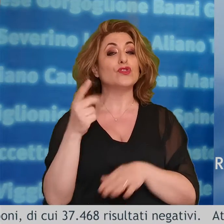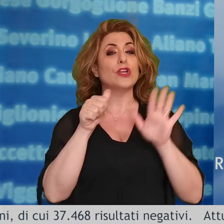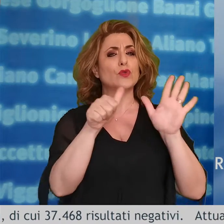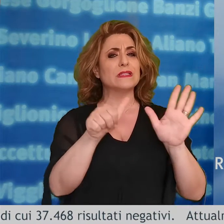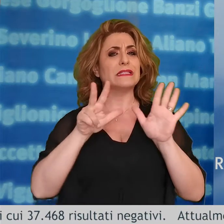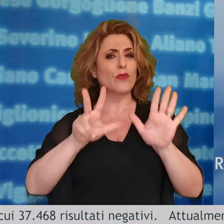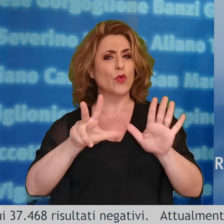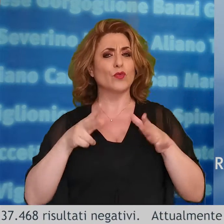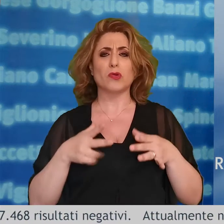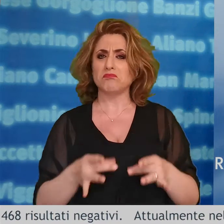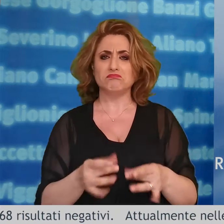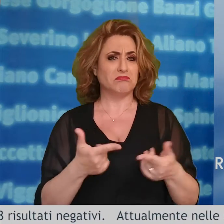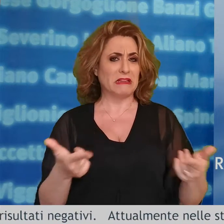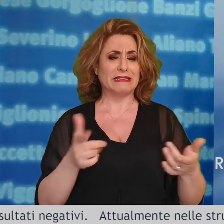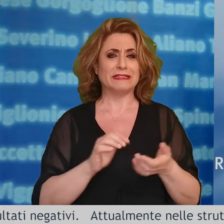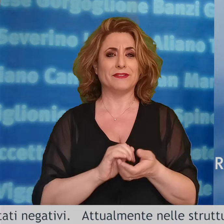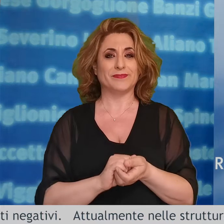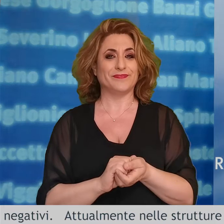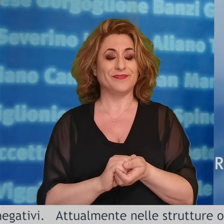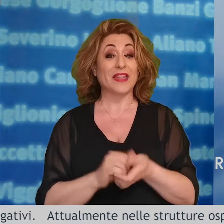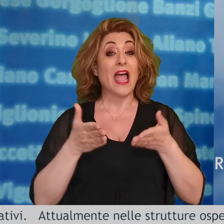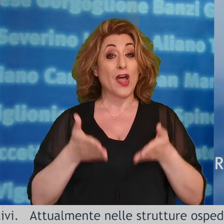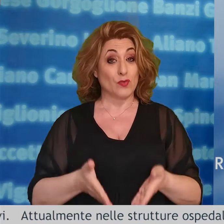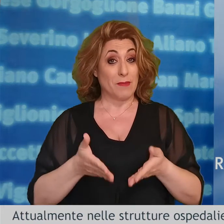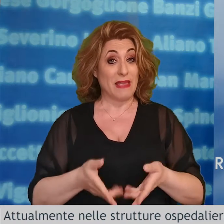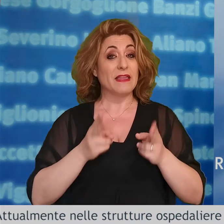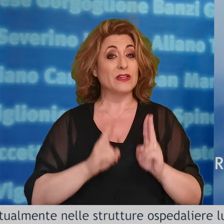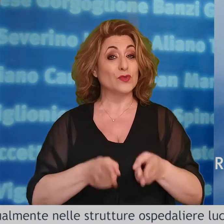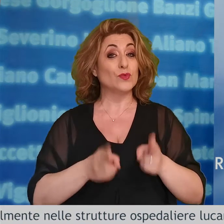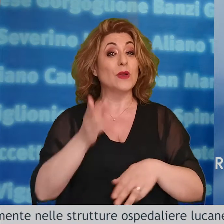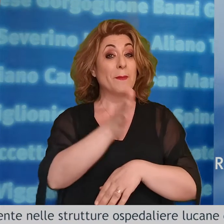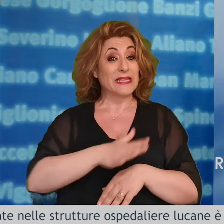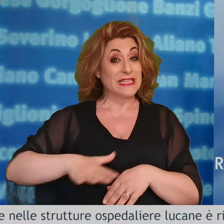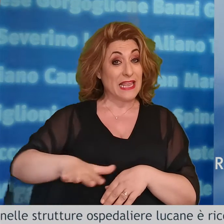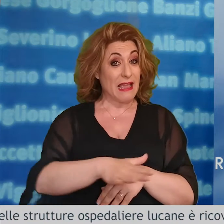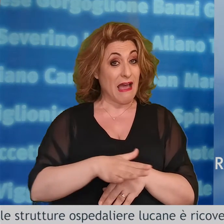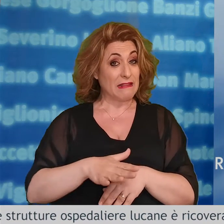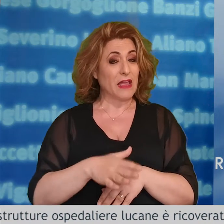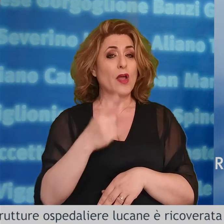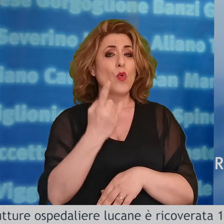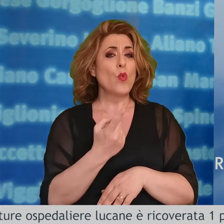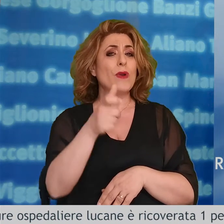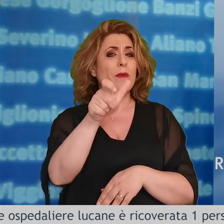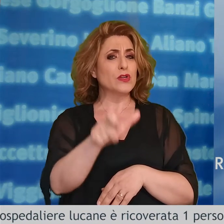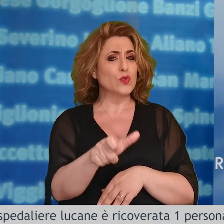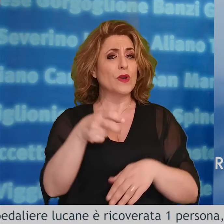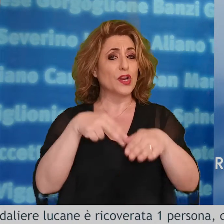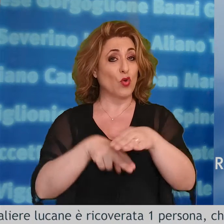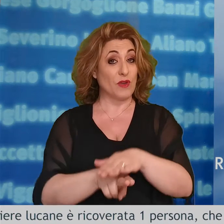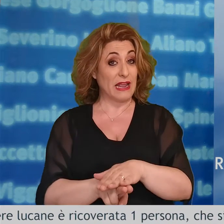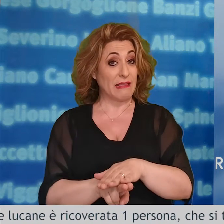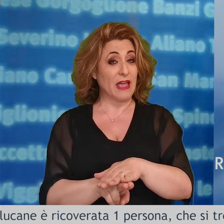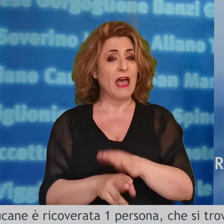negativi. Attualmente nelle strutture ospedaliere lucane è ricoverata una persona